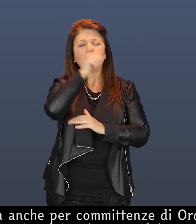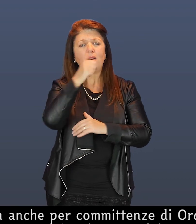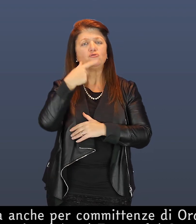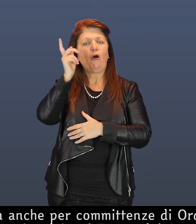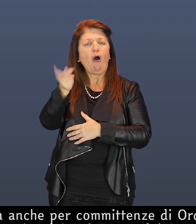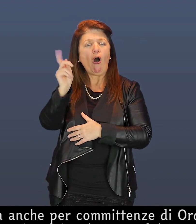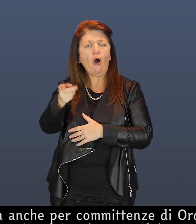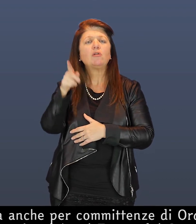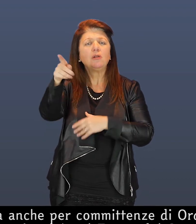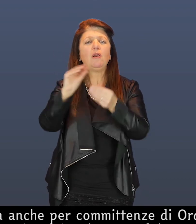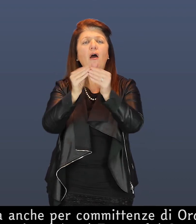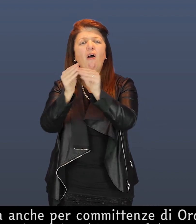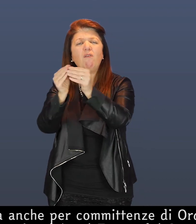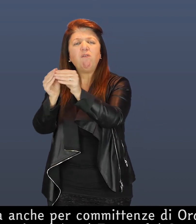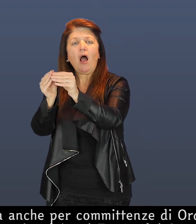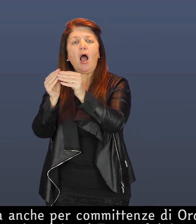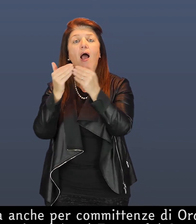ultima sezione della mostra